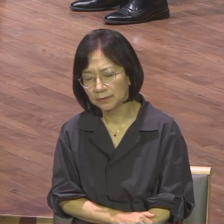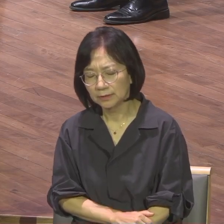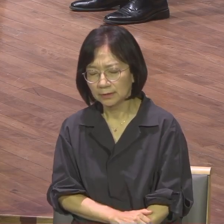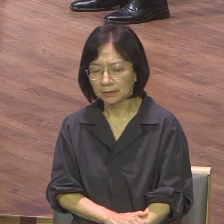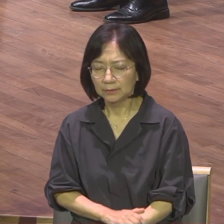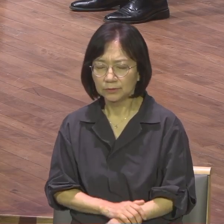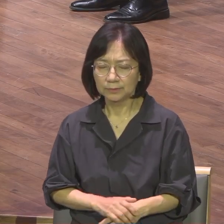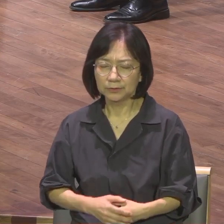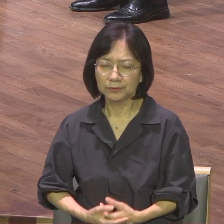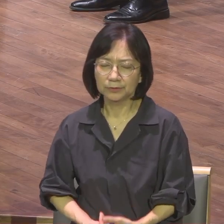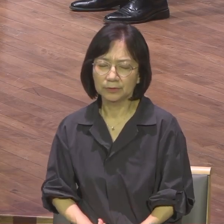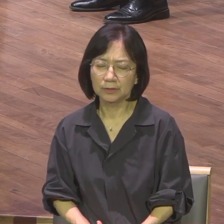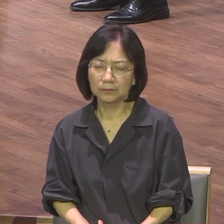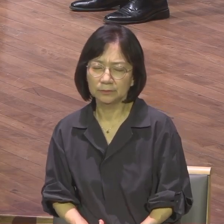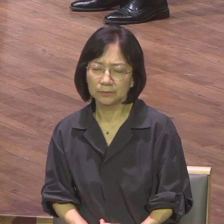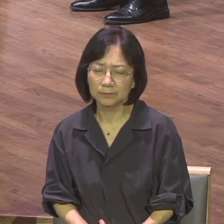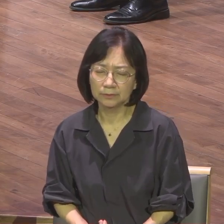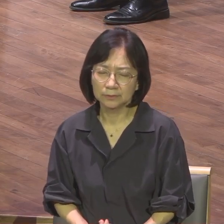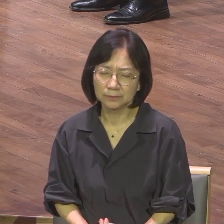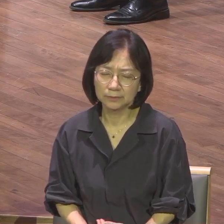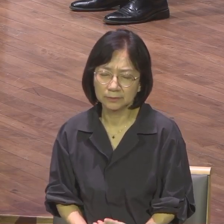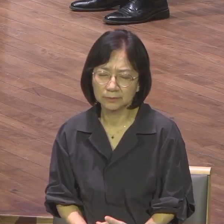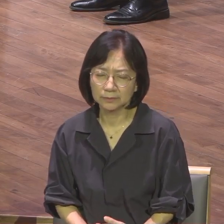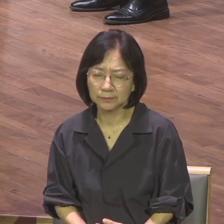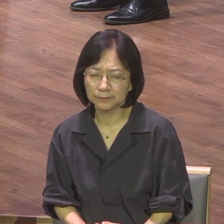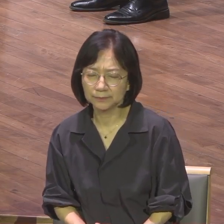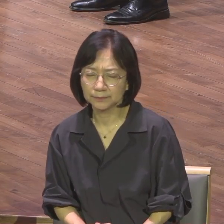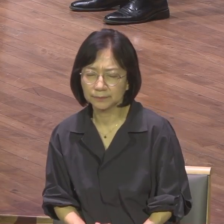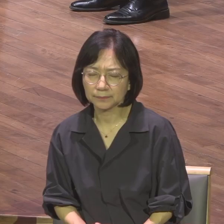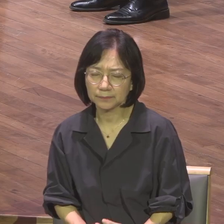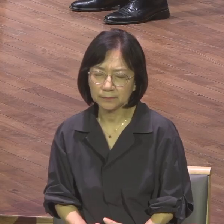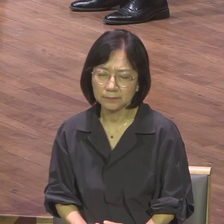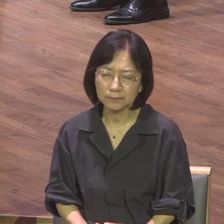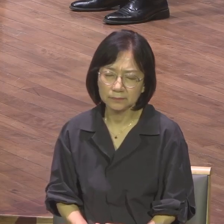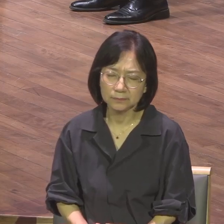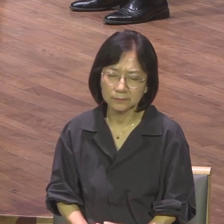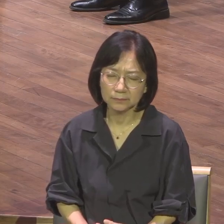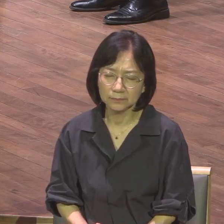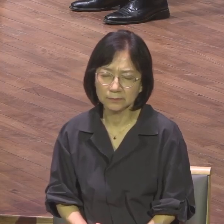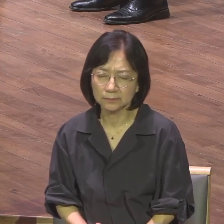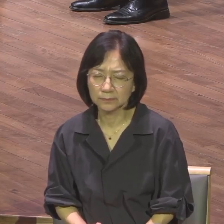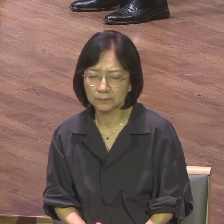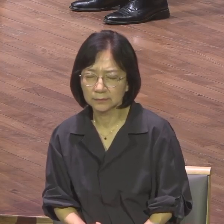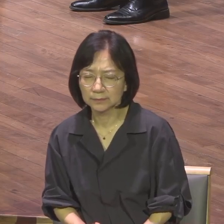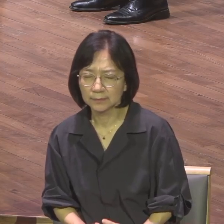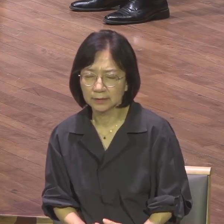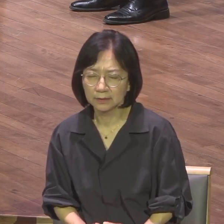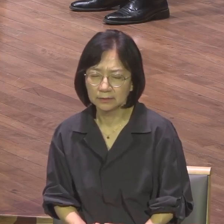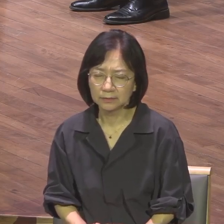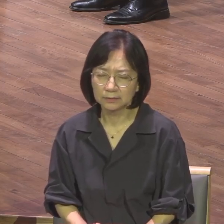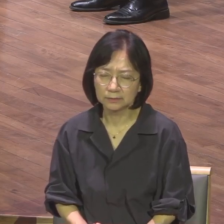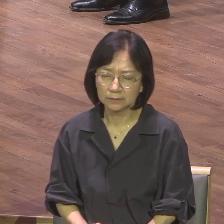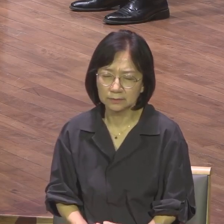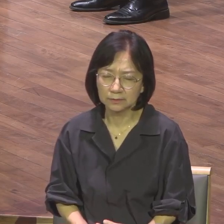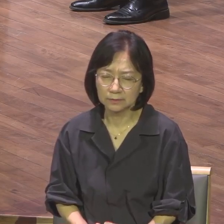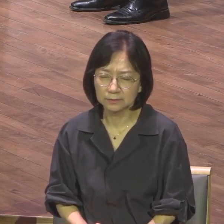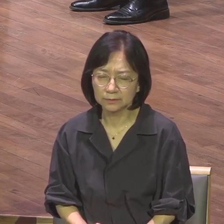생명운동이 일어나게 하십니다. 말씀운동이 일어나게 하십니다. 전도운동이 일어나게 하십니다. 이산출운동이 일어나게 하십니다.